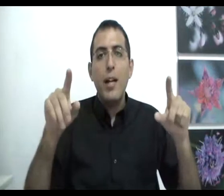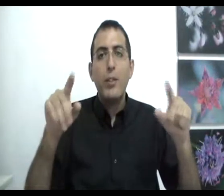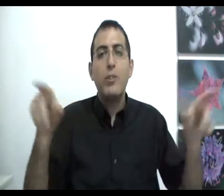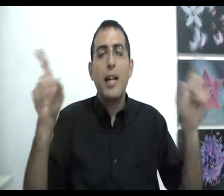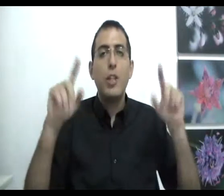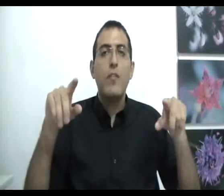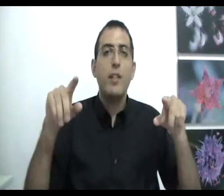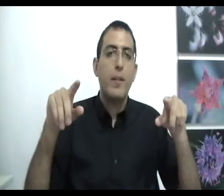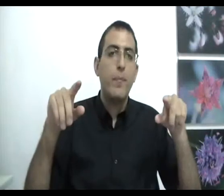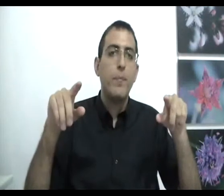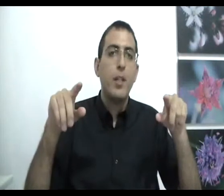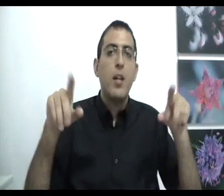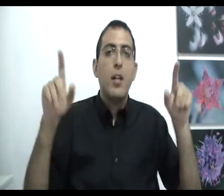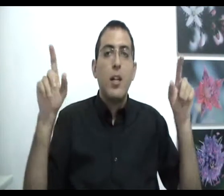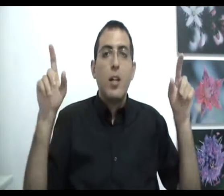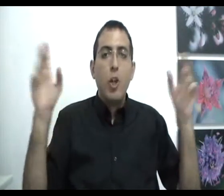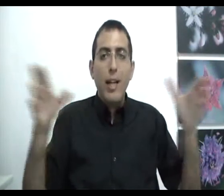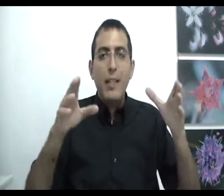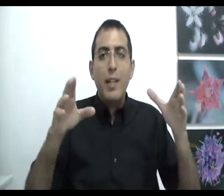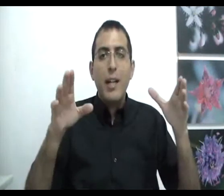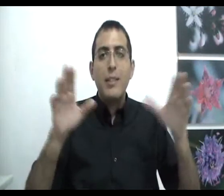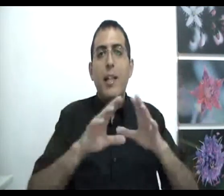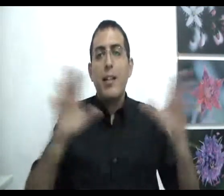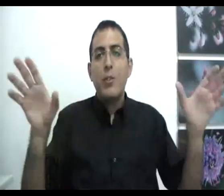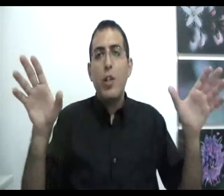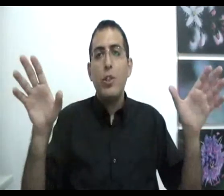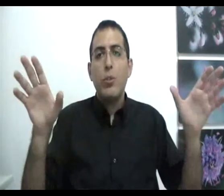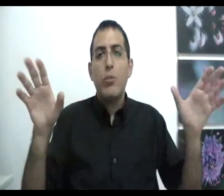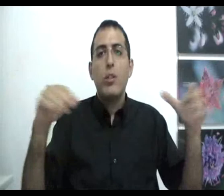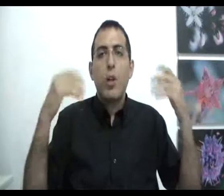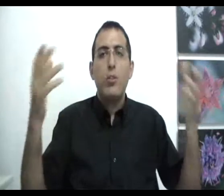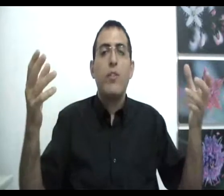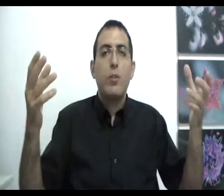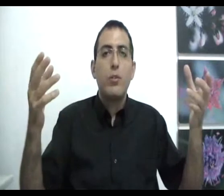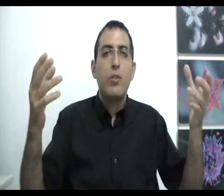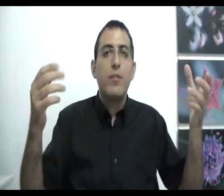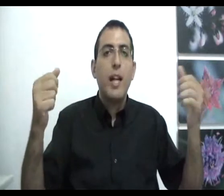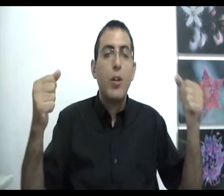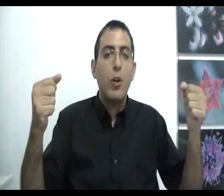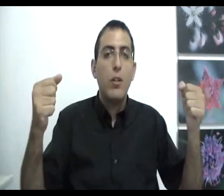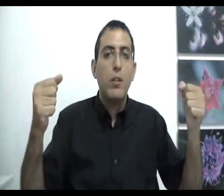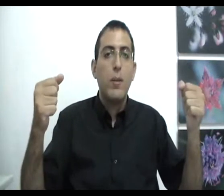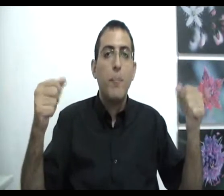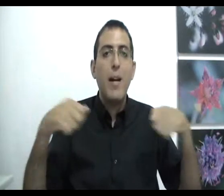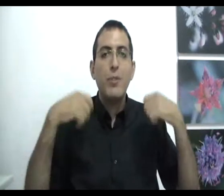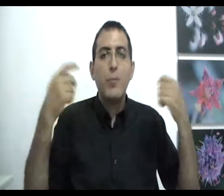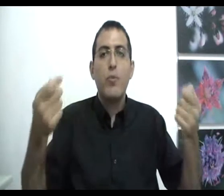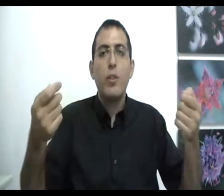היא תוצאה של הבנה כל אחד ואחד צריך לקחת את כל השיטות את כל התובנות ולחקור מה אותן תובנות